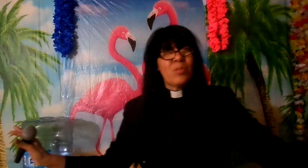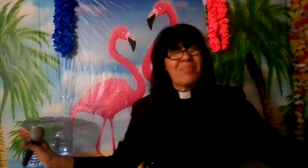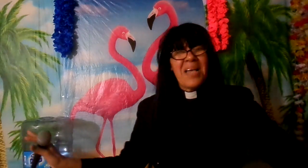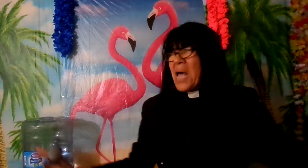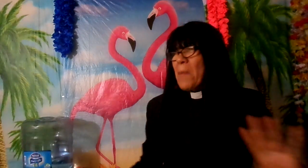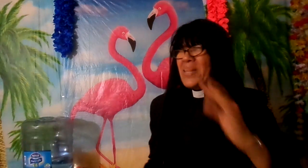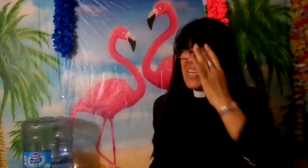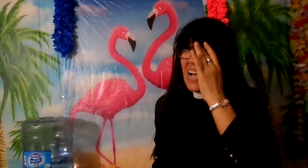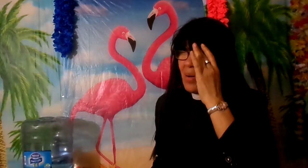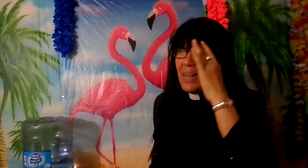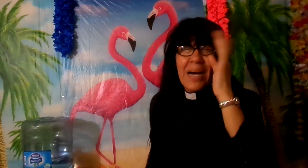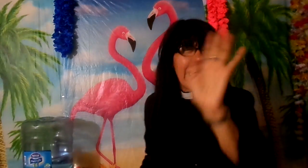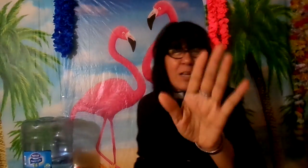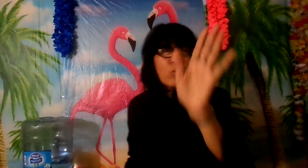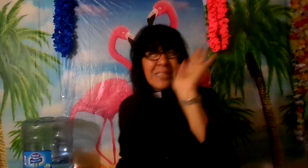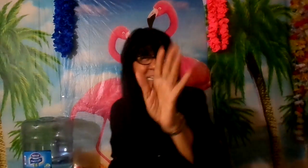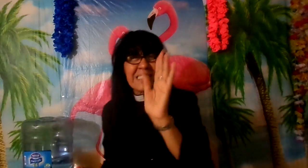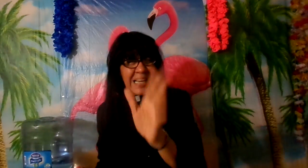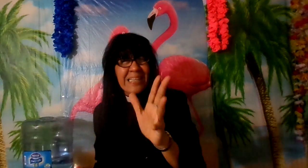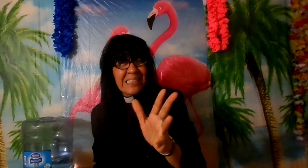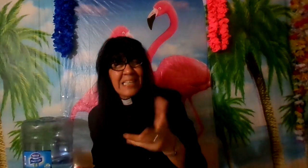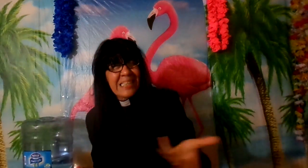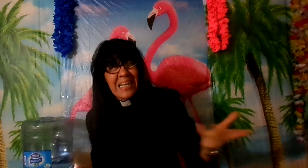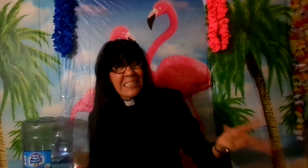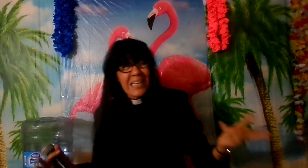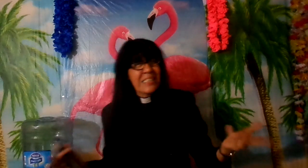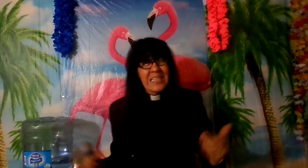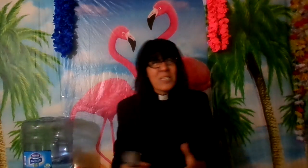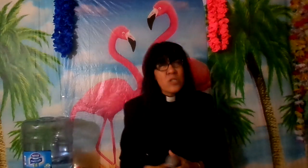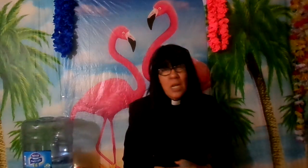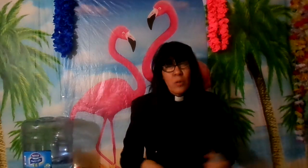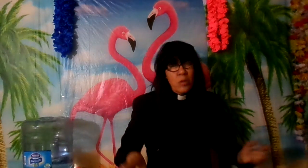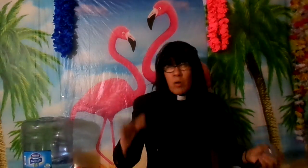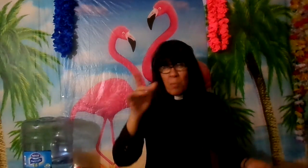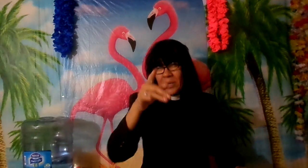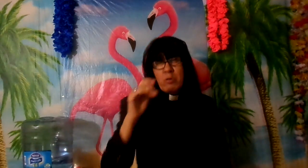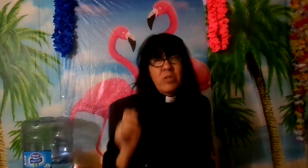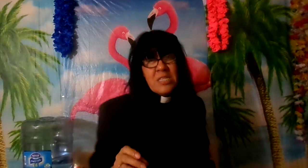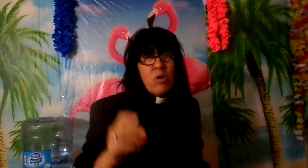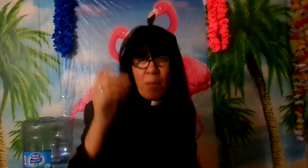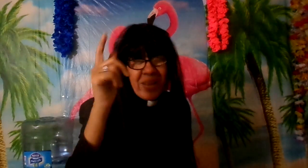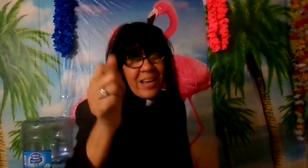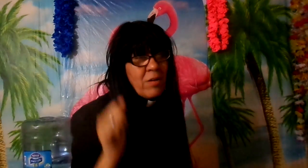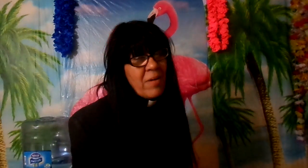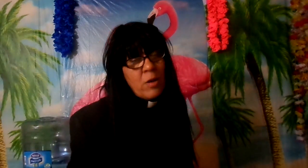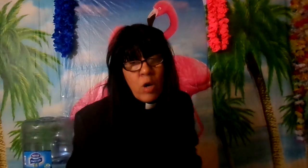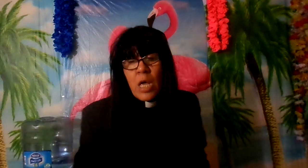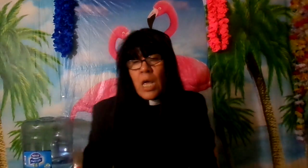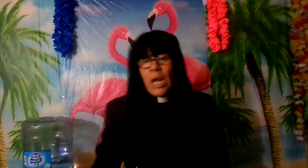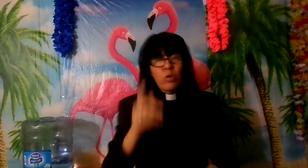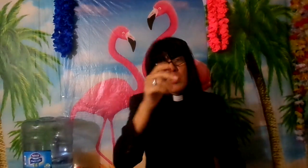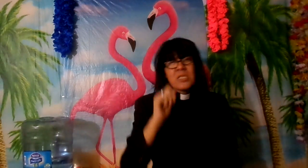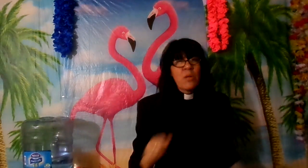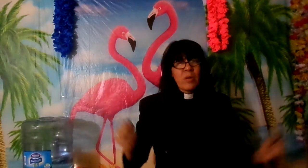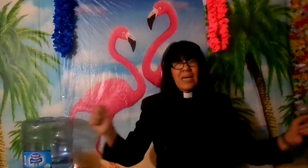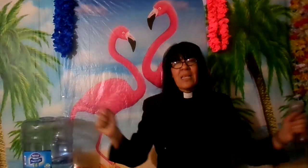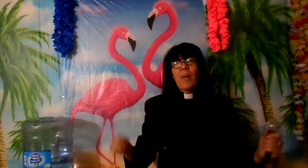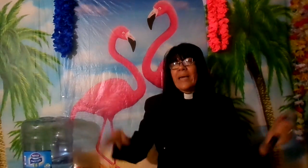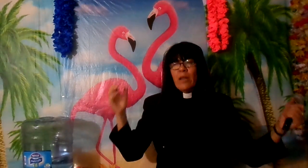ha predicado el evangelio, tanta gente, tanta gente, tantos siervos de Dios que compartido con el Señor han predicado el evangelio el último siervo que quedaba que era